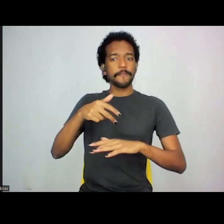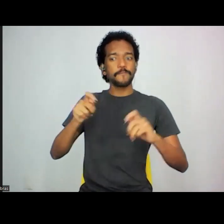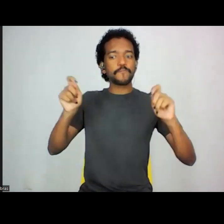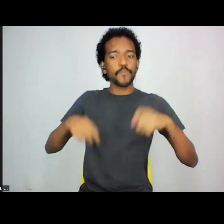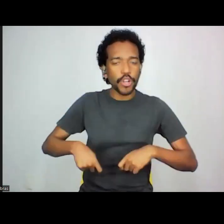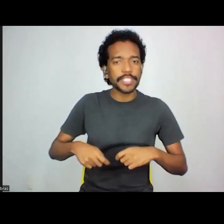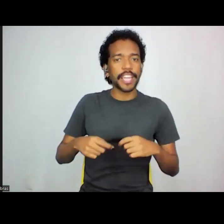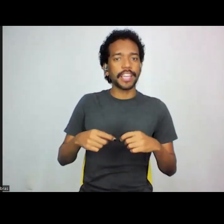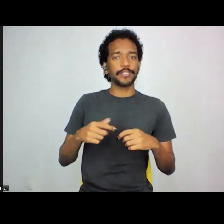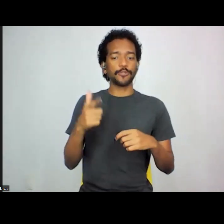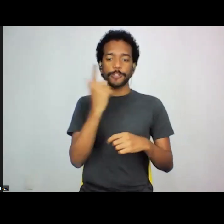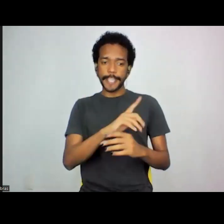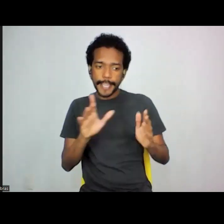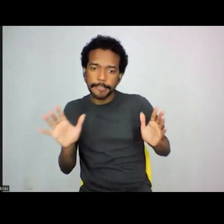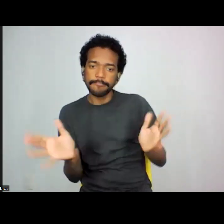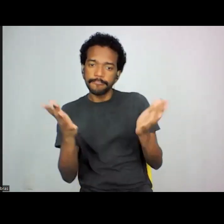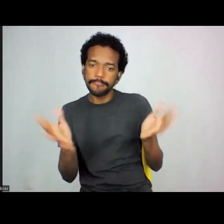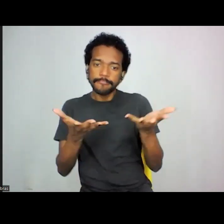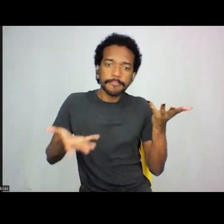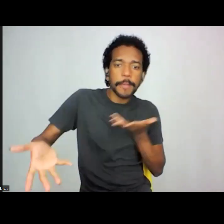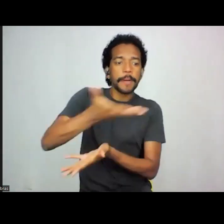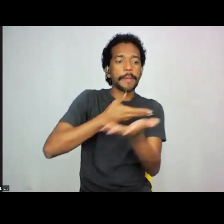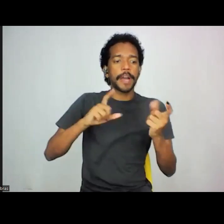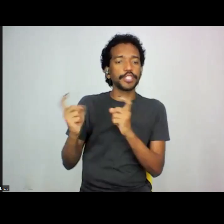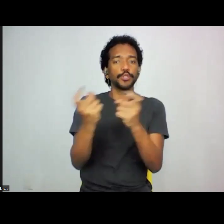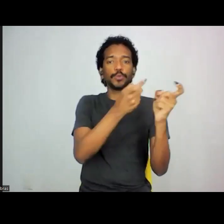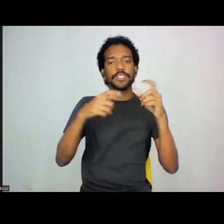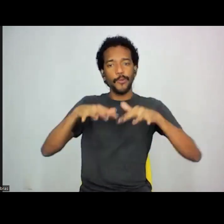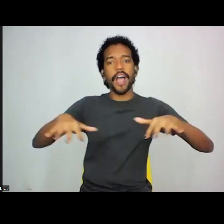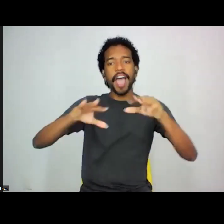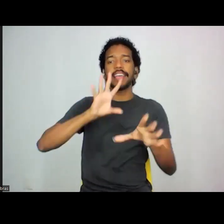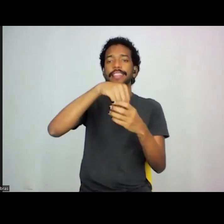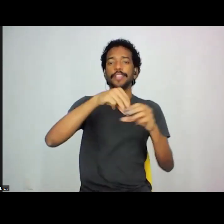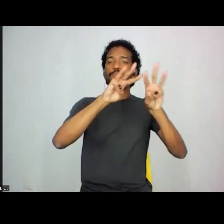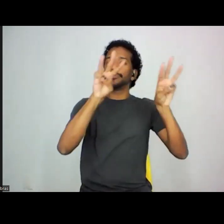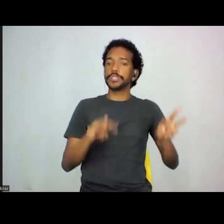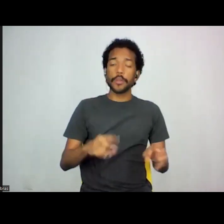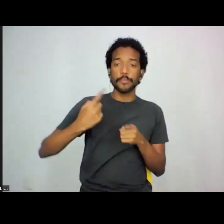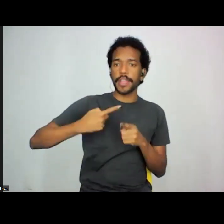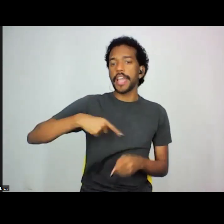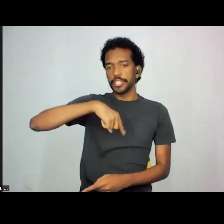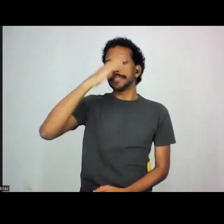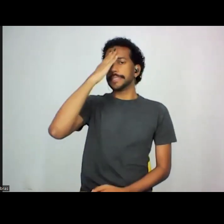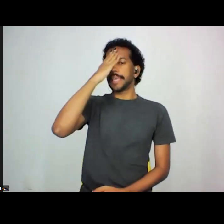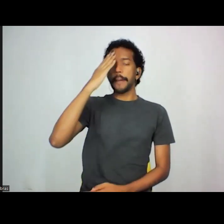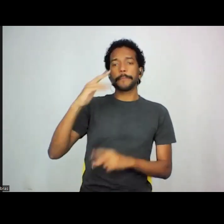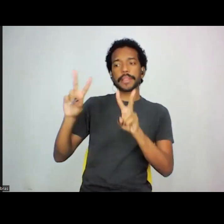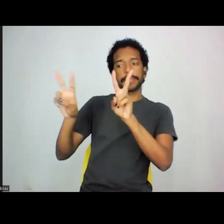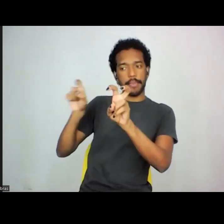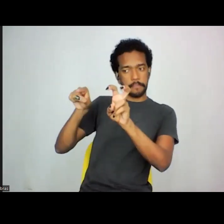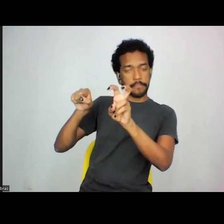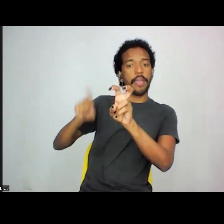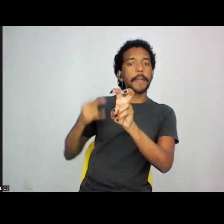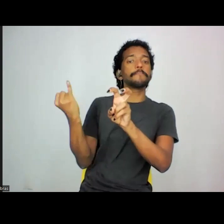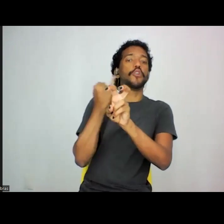podendo estimular essa discussão na área dos museus, que a gente sabe que é um tema super... que é importante a gente